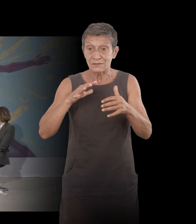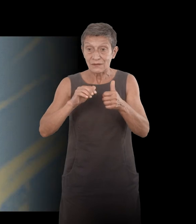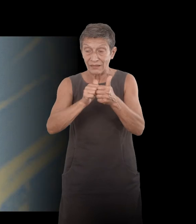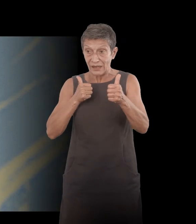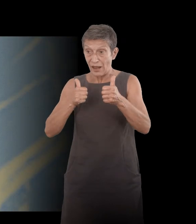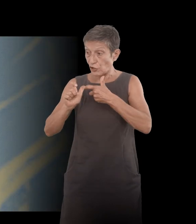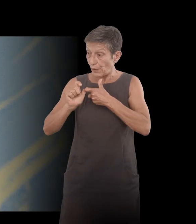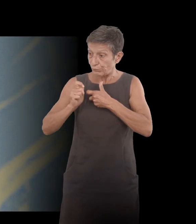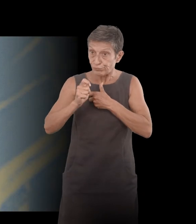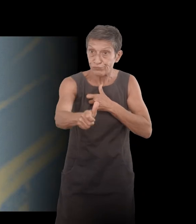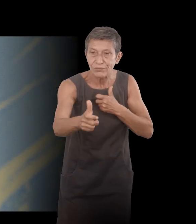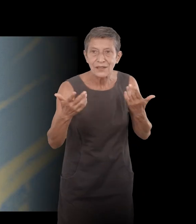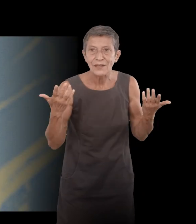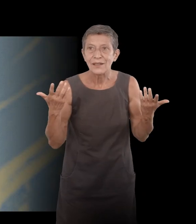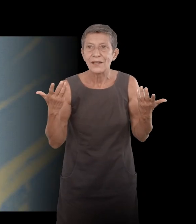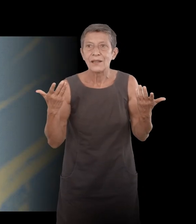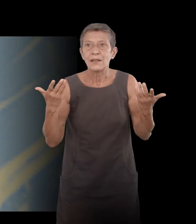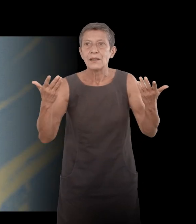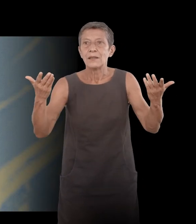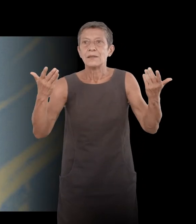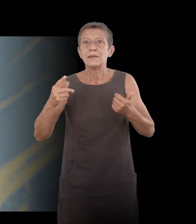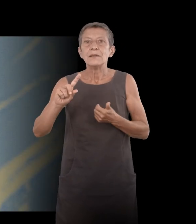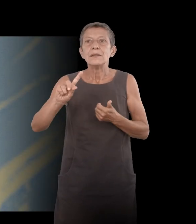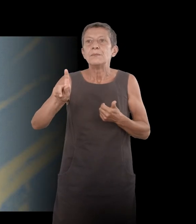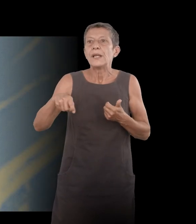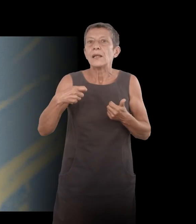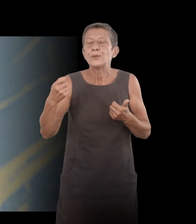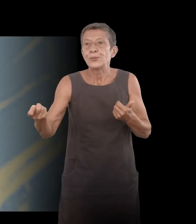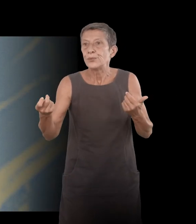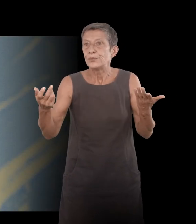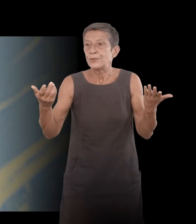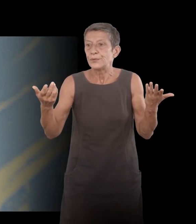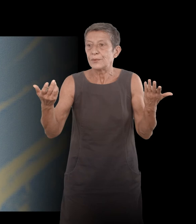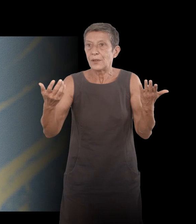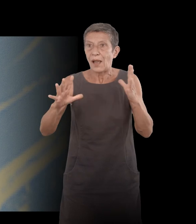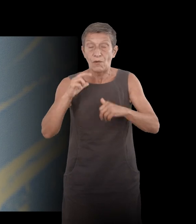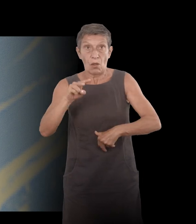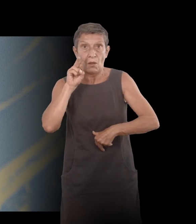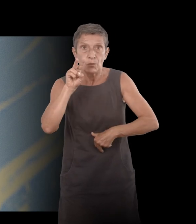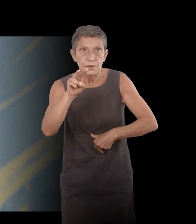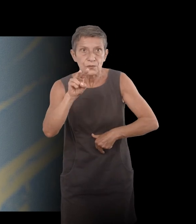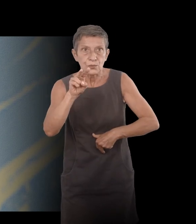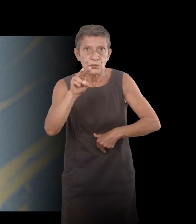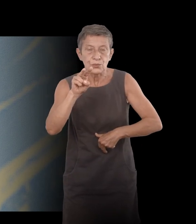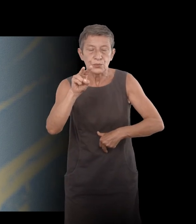où les choses évidemment ne peuvent plus être regardées de la même manière les relations sont transformées